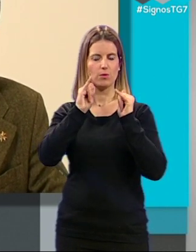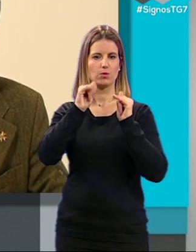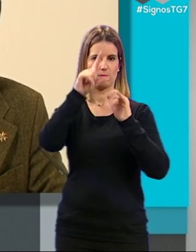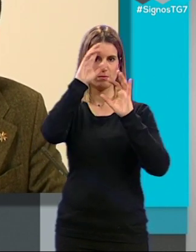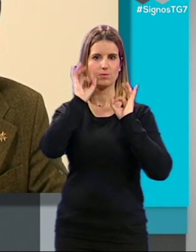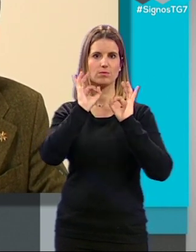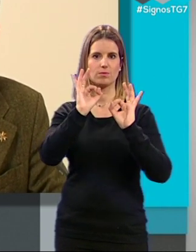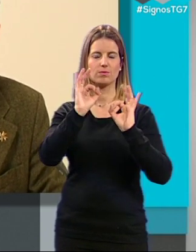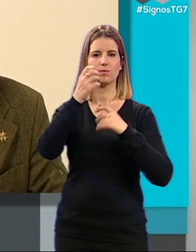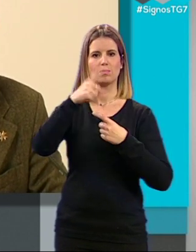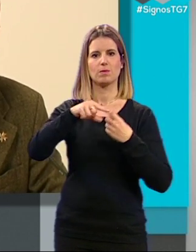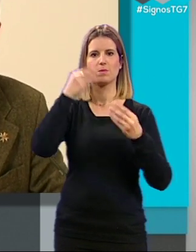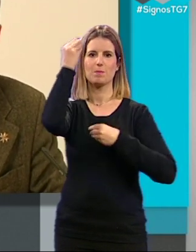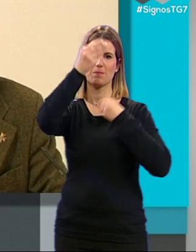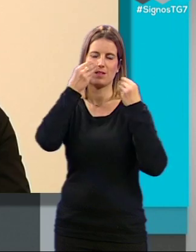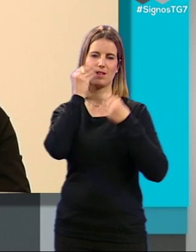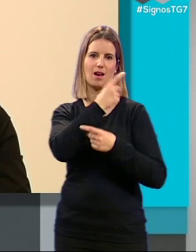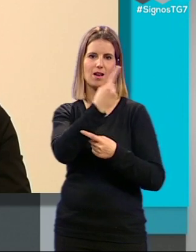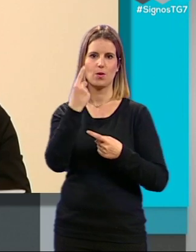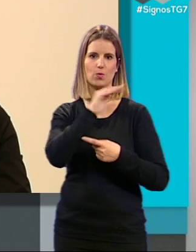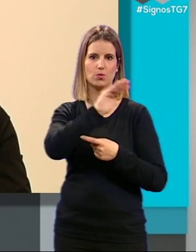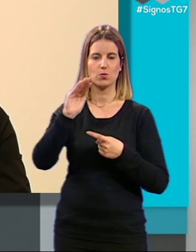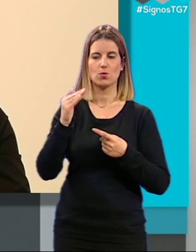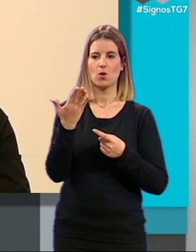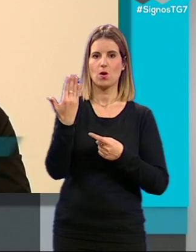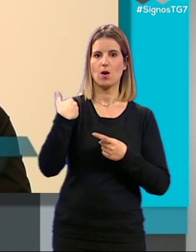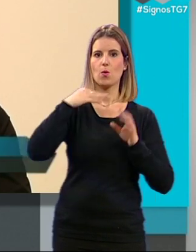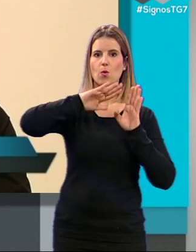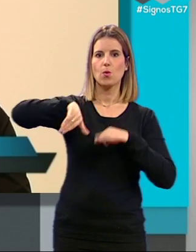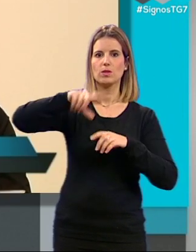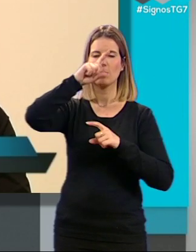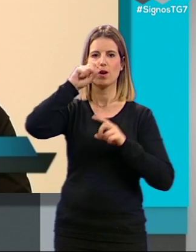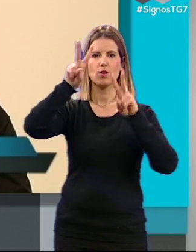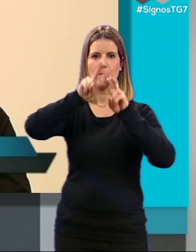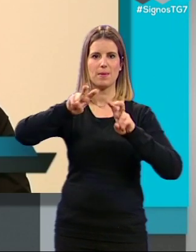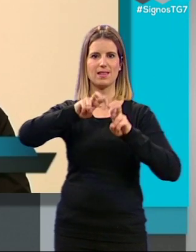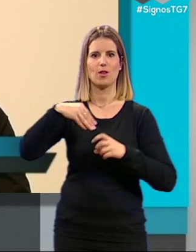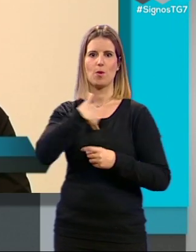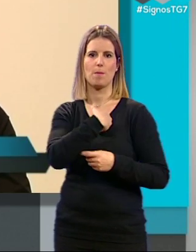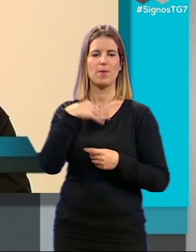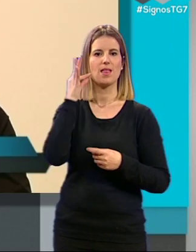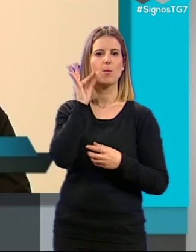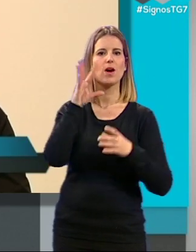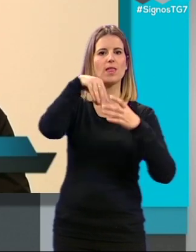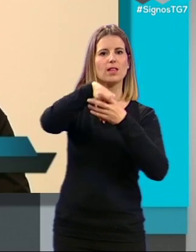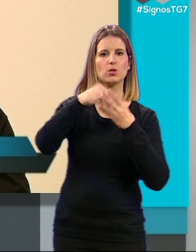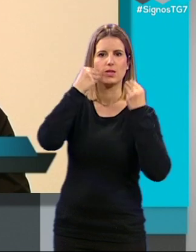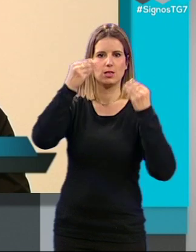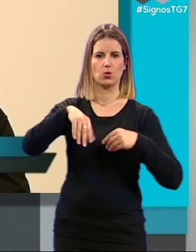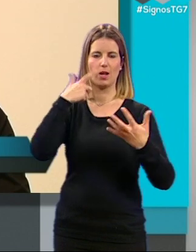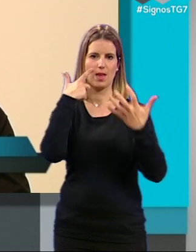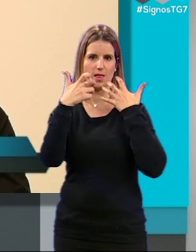evidentemente a plantearse cuestiones Los últimos años he estado investigando sobre el papel de las mujeres en la historia del arte y cómo han sido